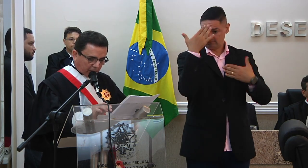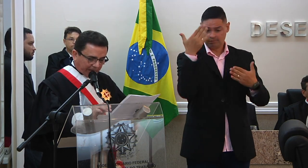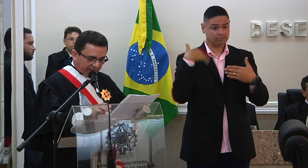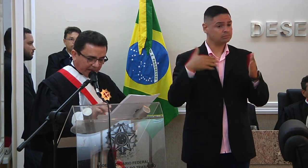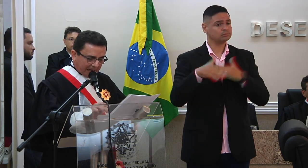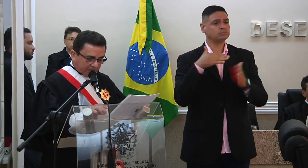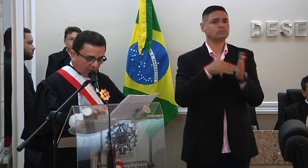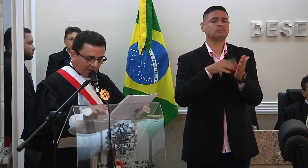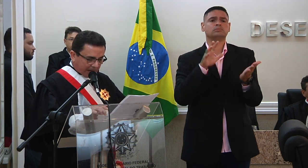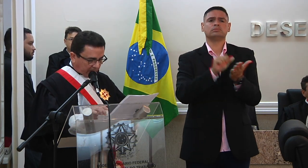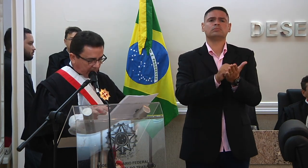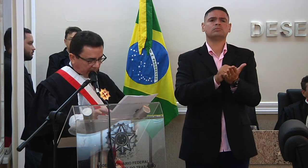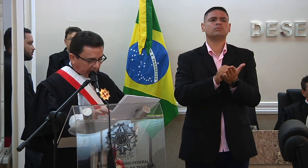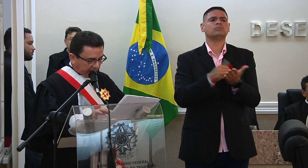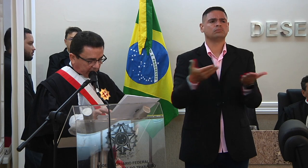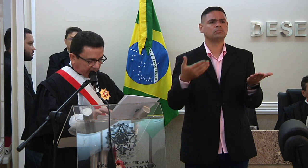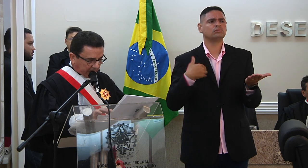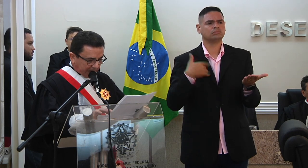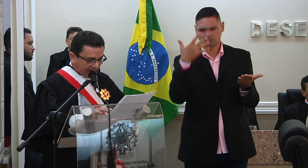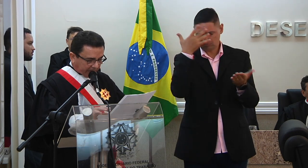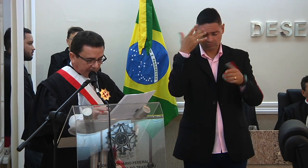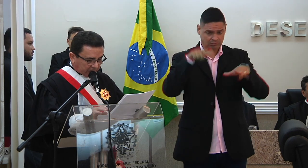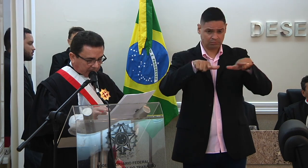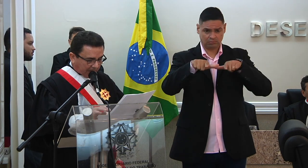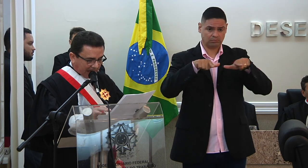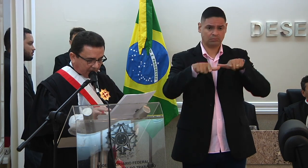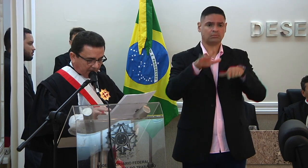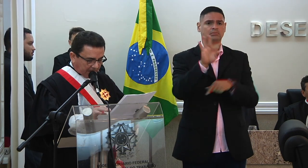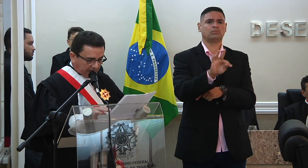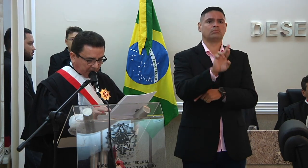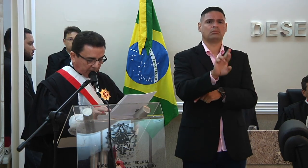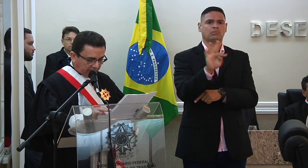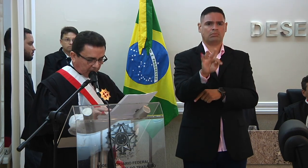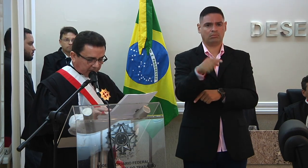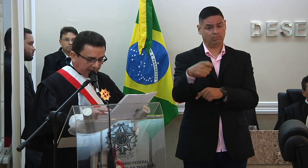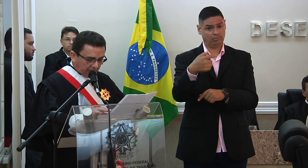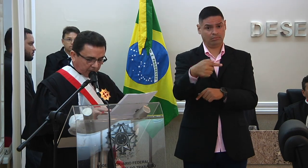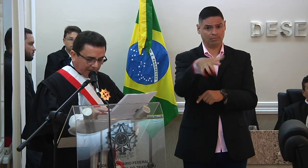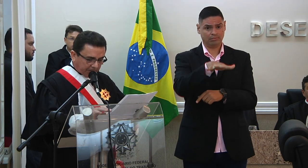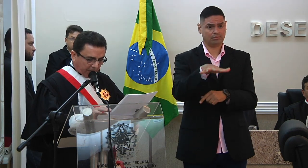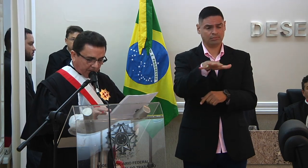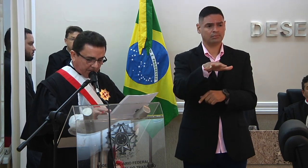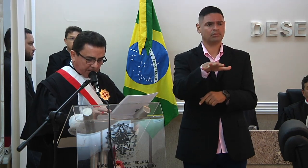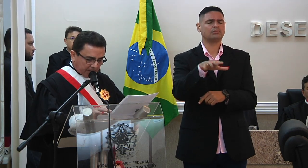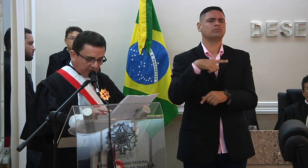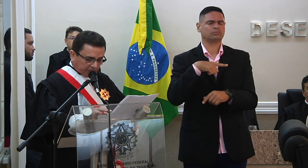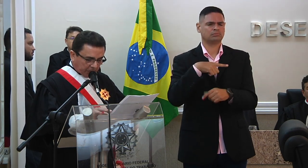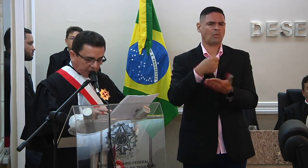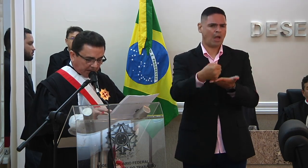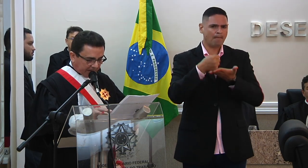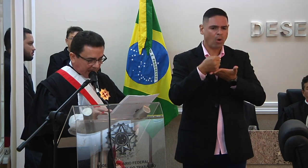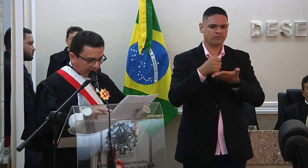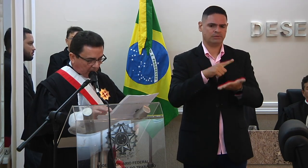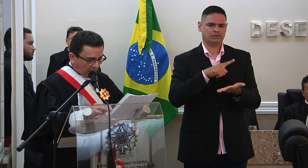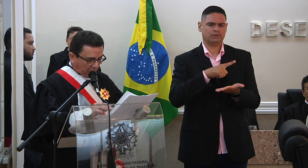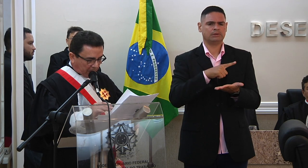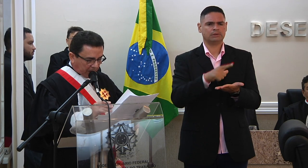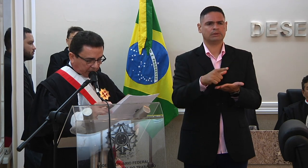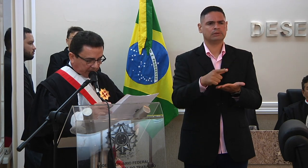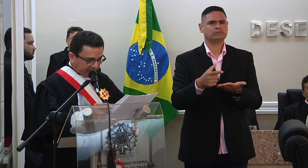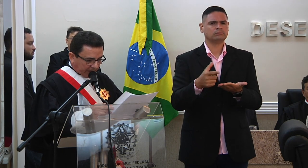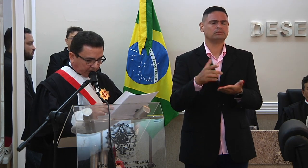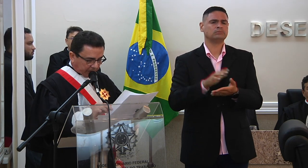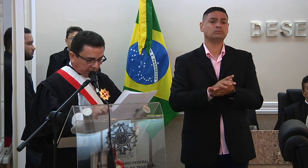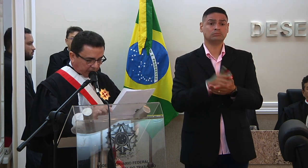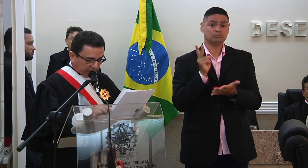servidores do qualificado quadro deste Tribunal Regional do Trabalho pelo voluntarioso apoio disponibilidade e